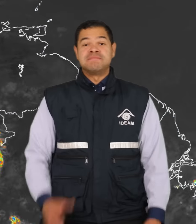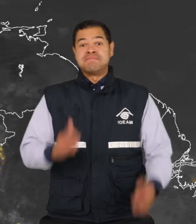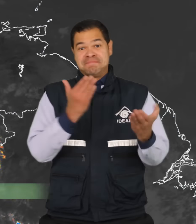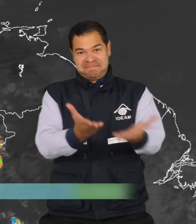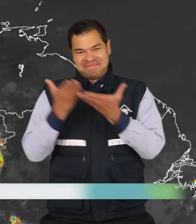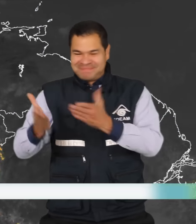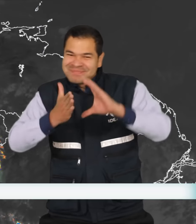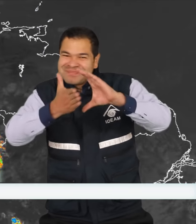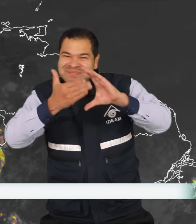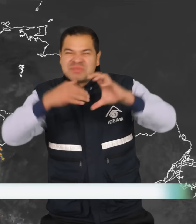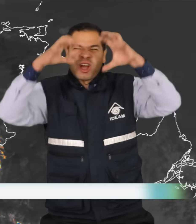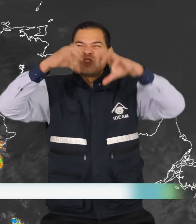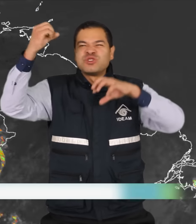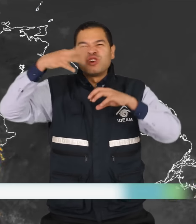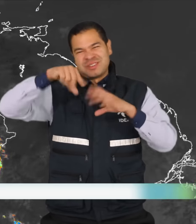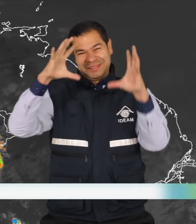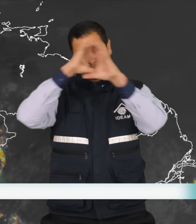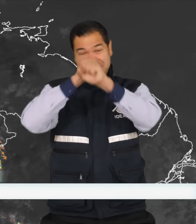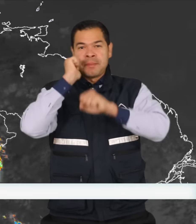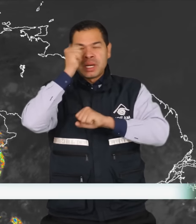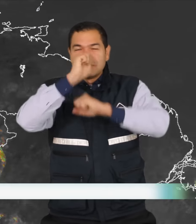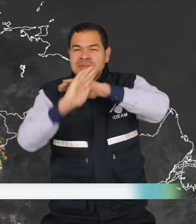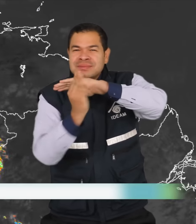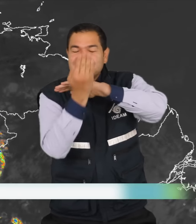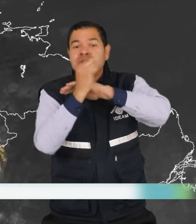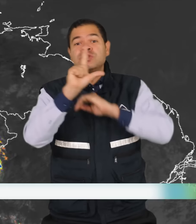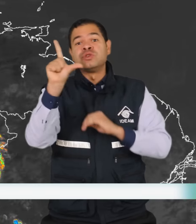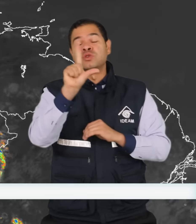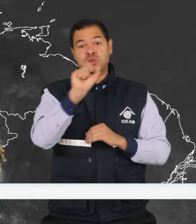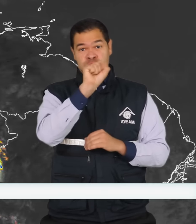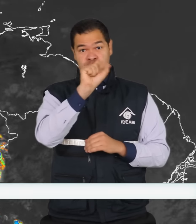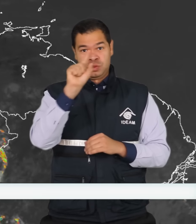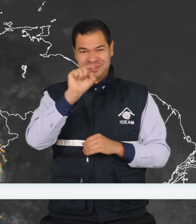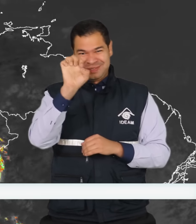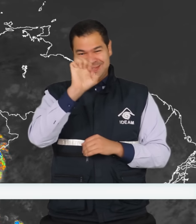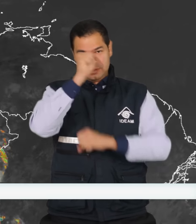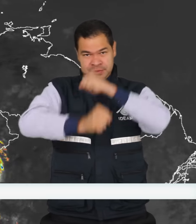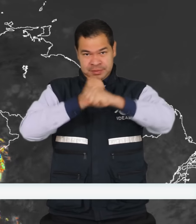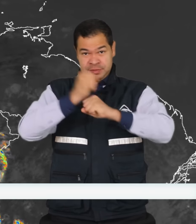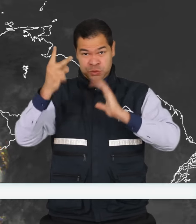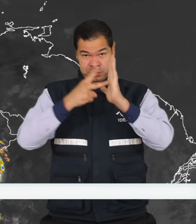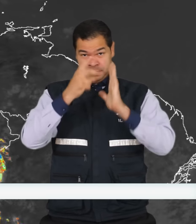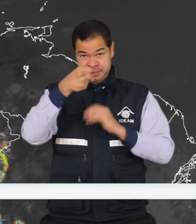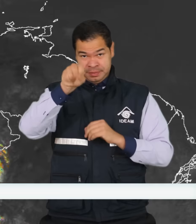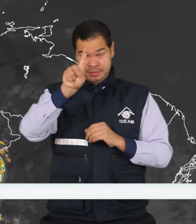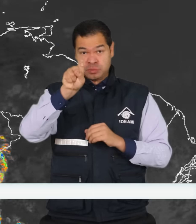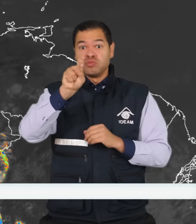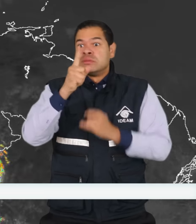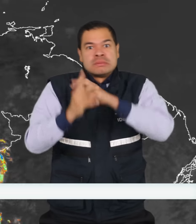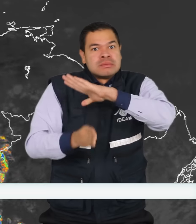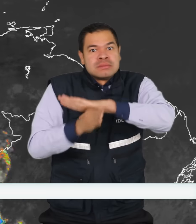Bienvenidos al pronóstico para la noche de hoy y madrugada de mañana lunes 11 de enero de 2016 continúa